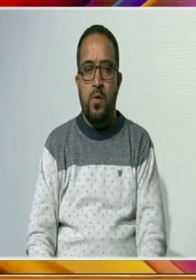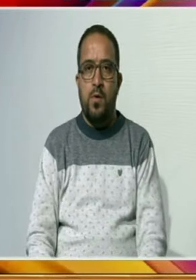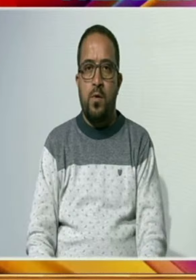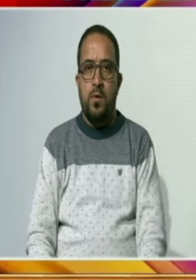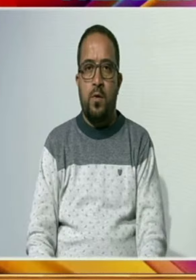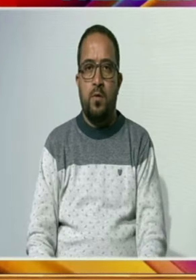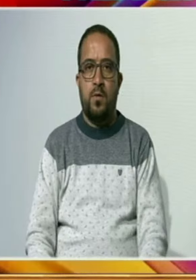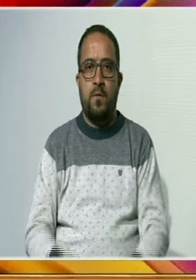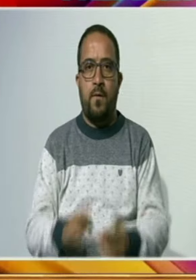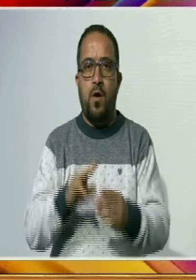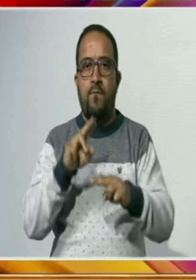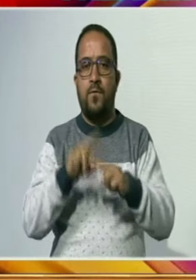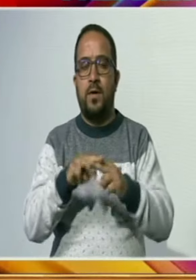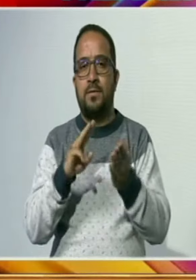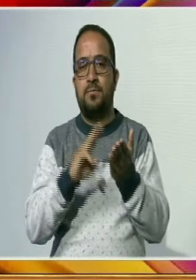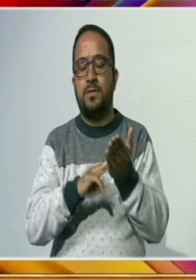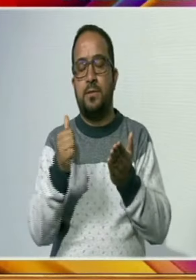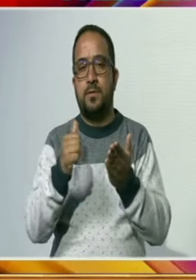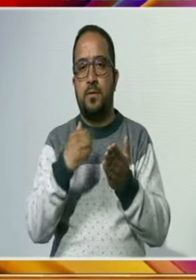وزارت نے کہا